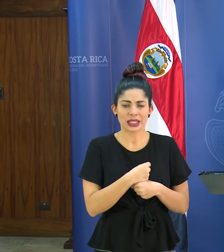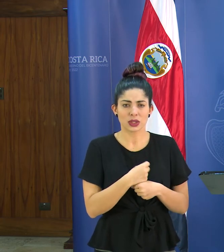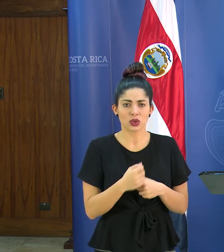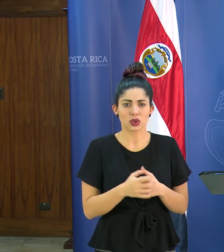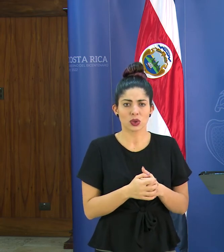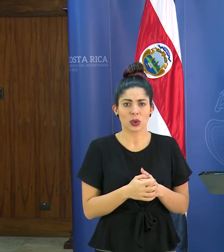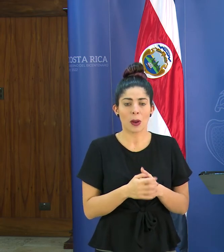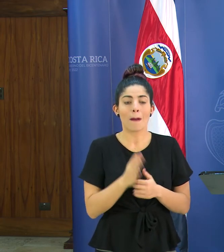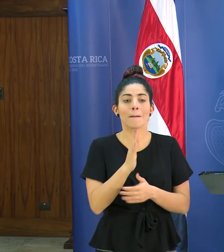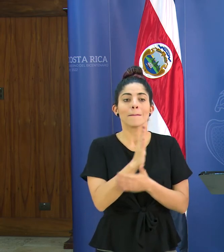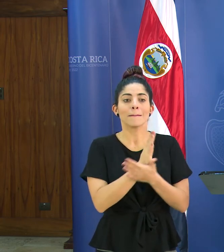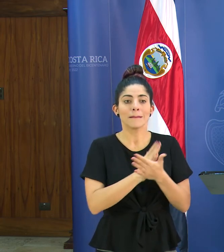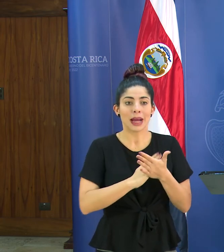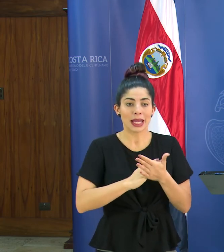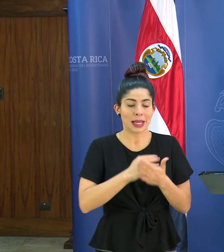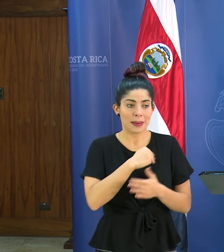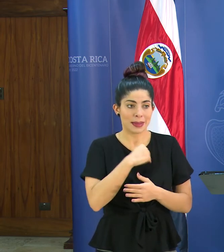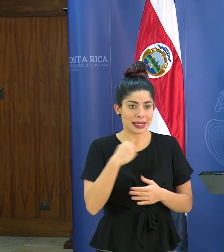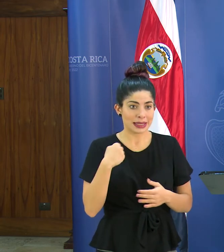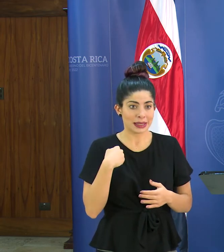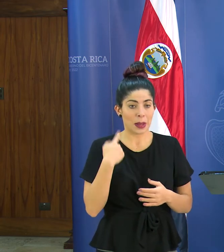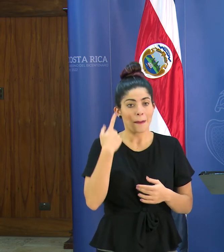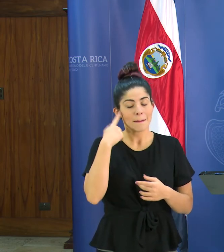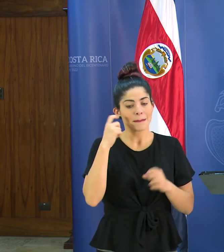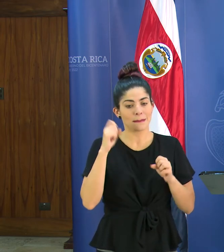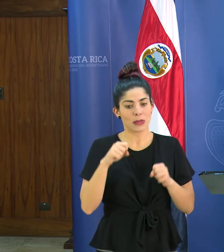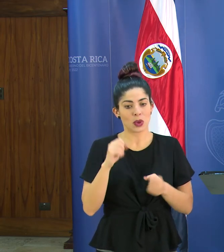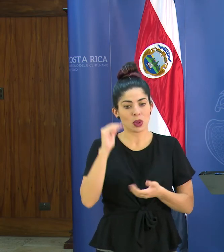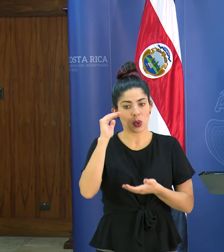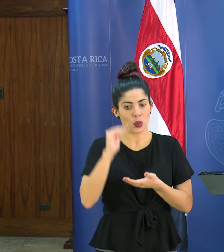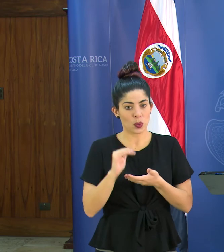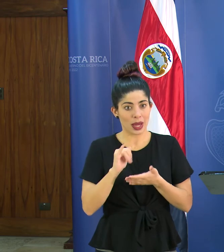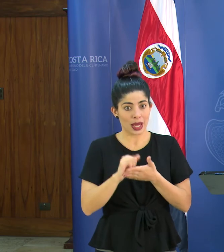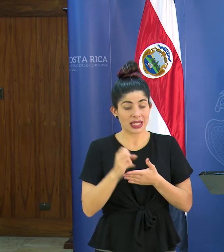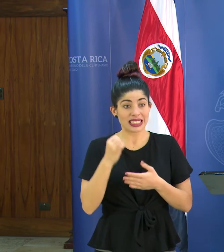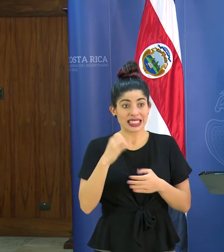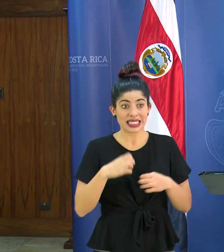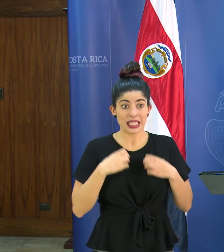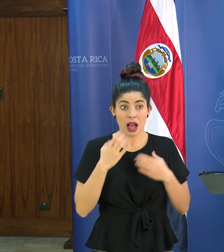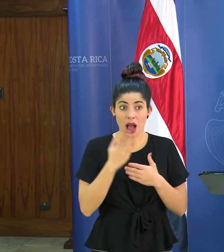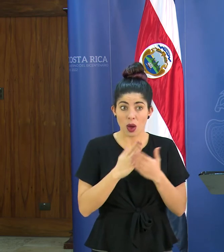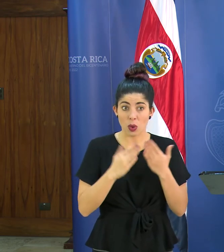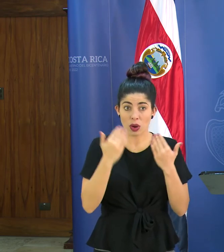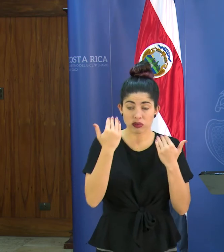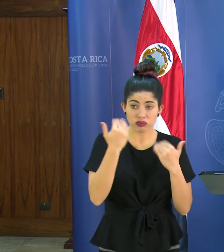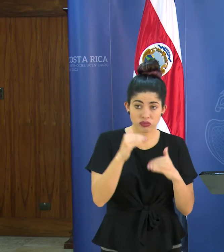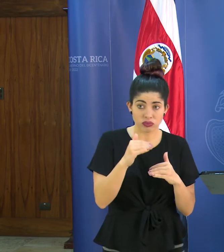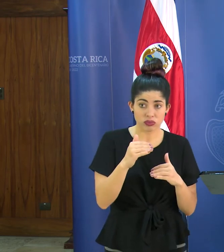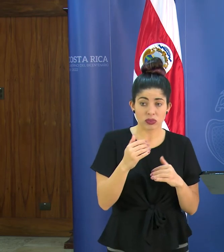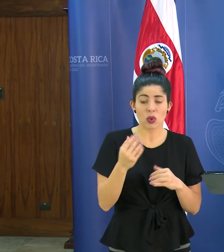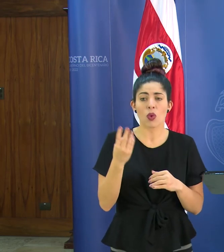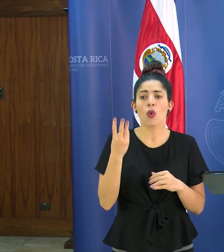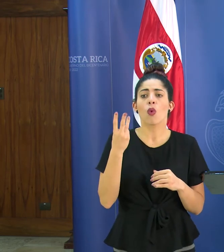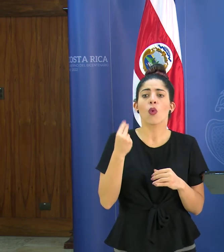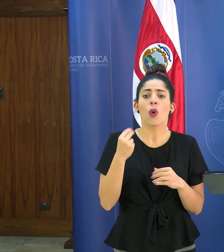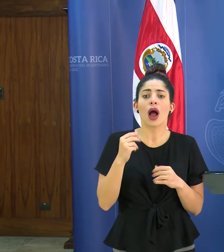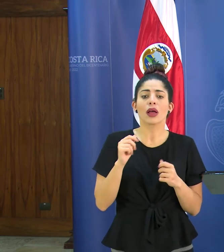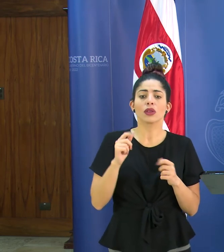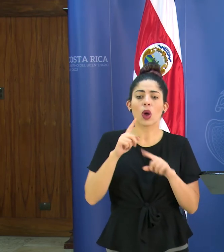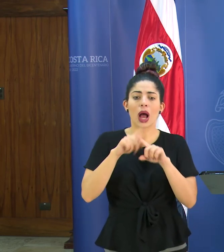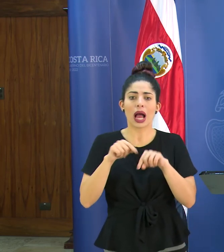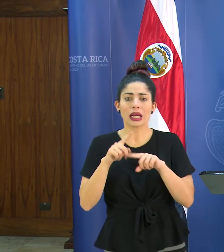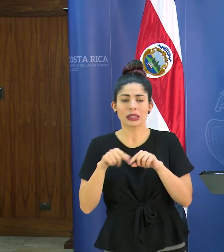por parte del ministerio para poder contener esto si existen algunas restricciones cuántas reprogramaciones o